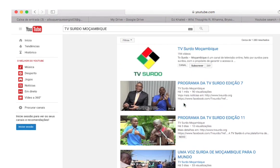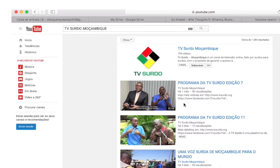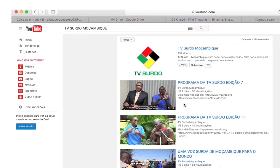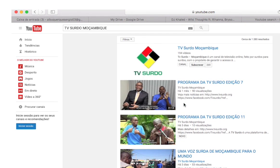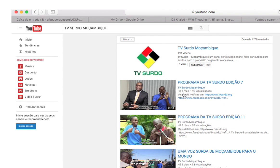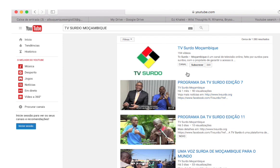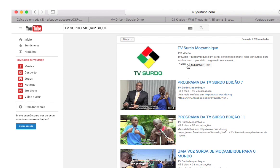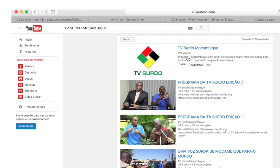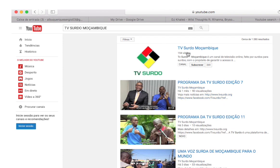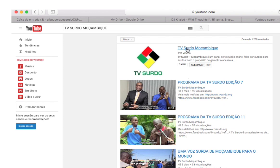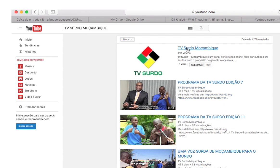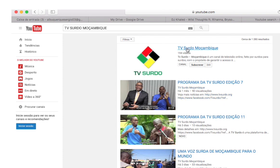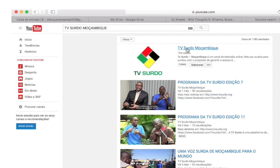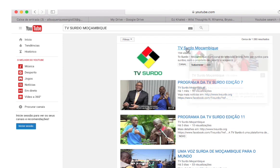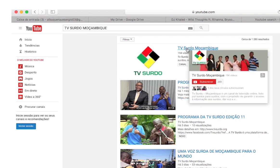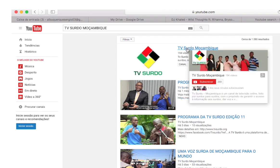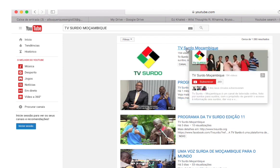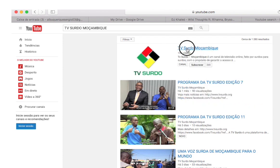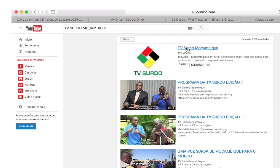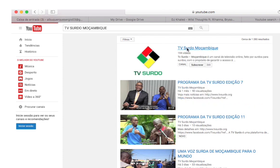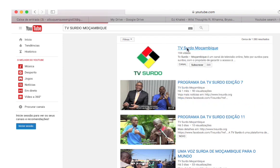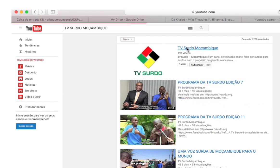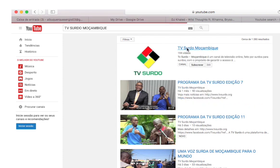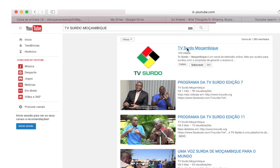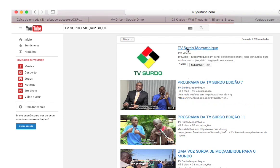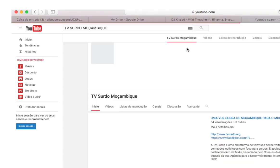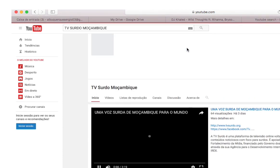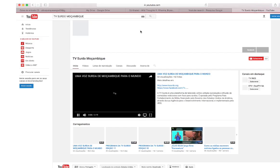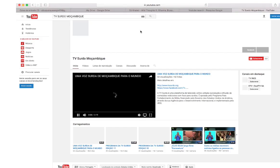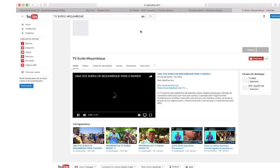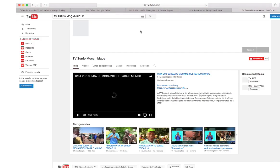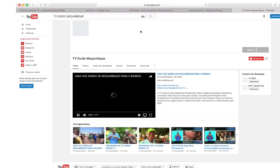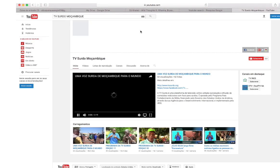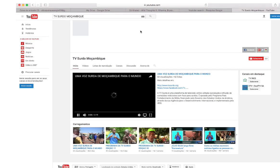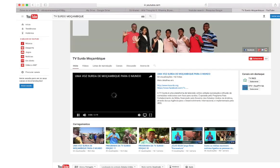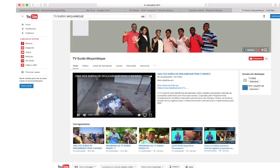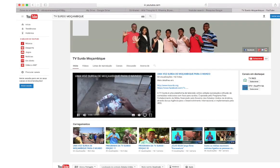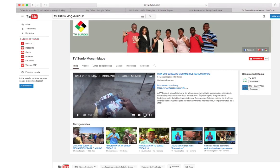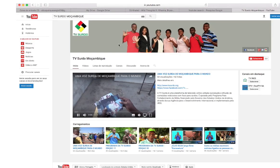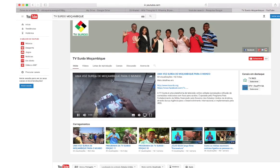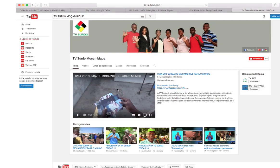Podendo assistir também aos programas da TV Surdo que são exibidos pela STV.